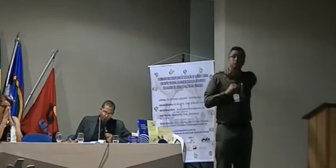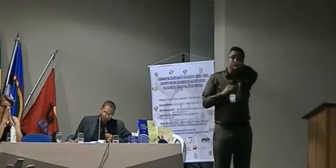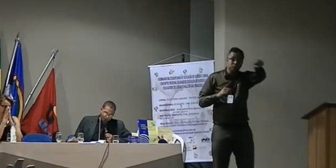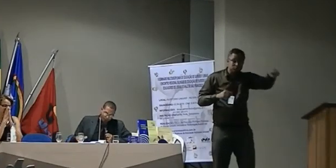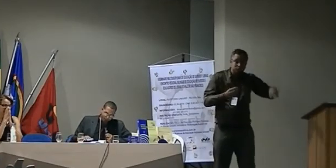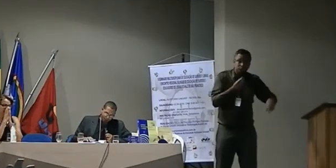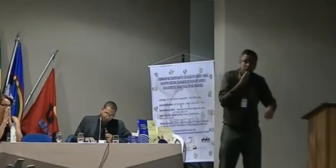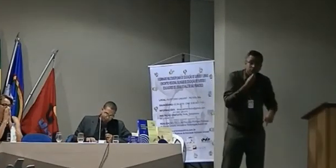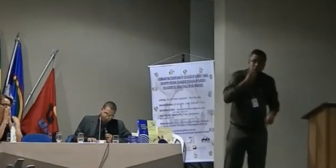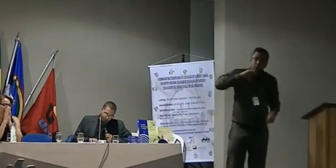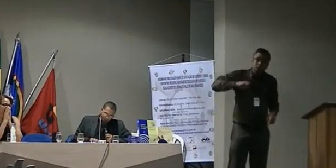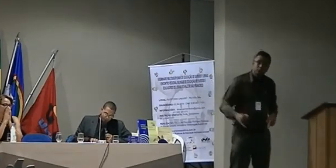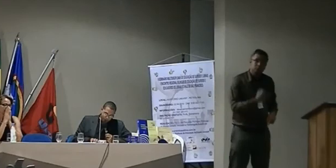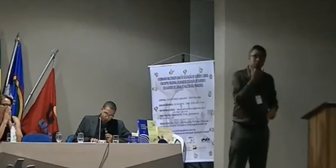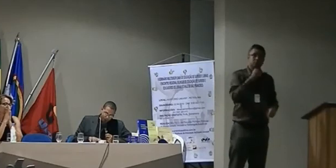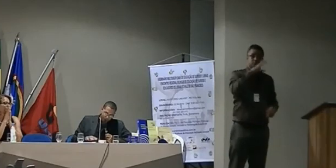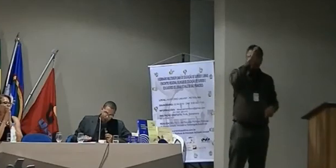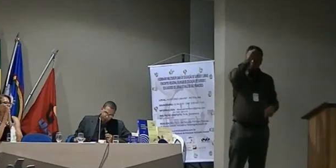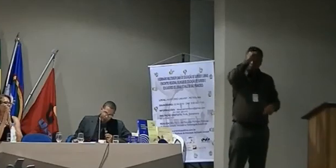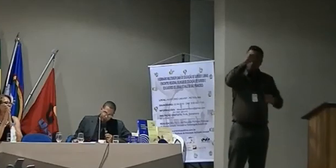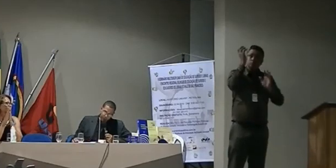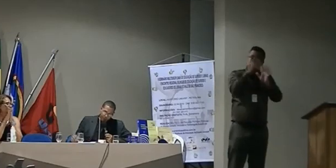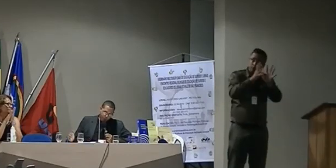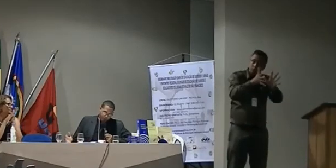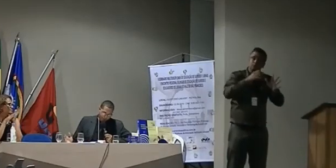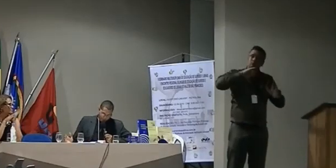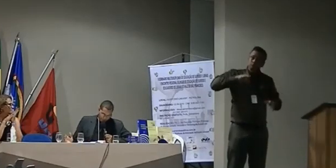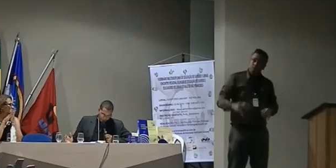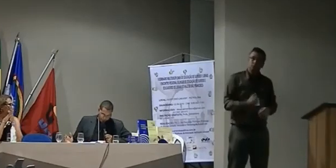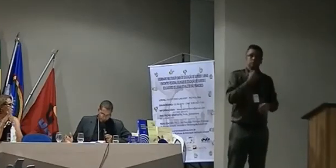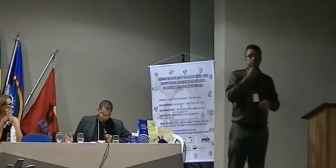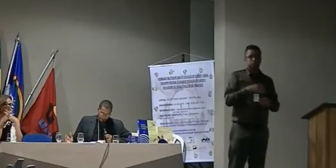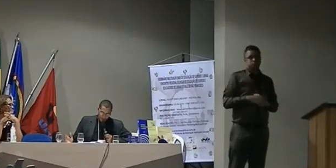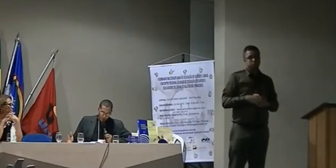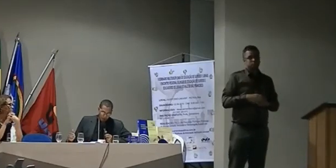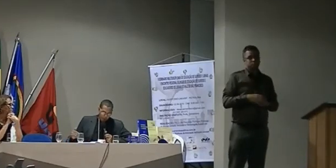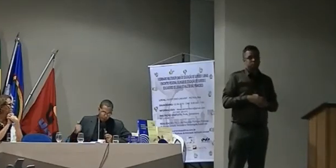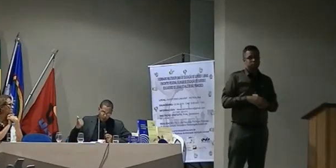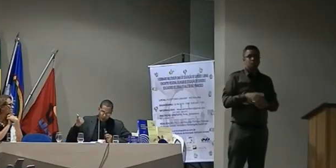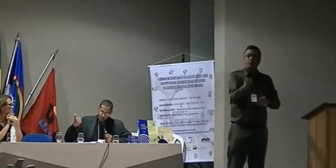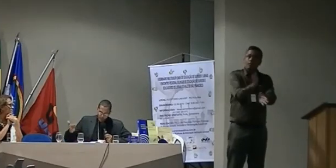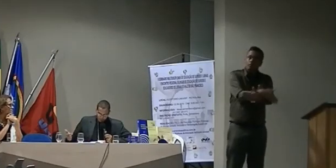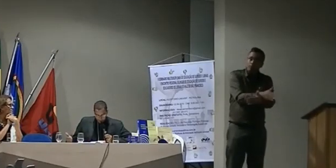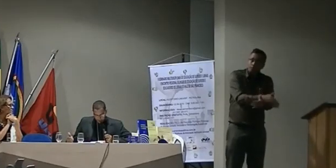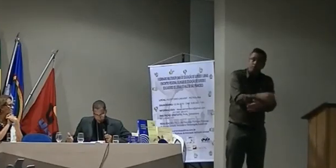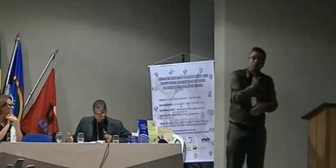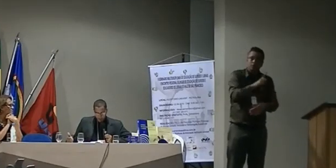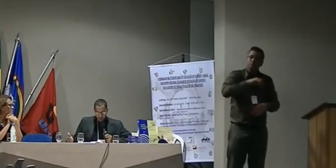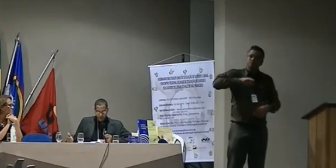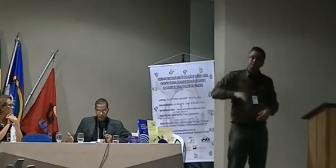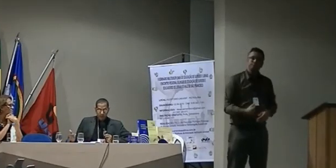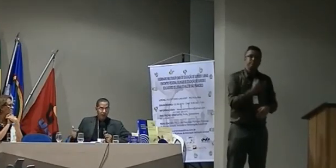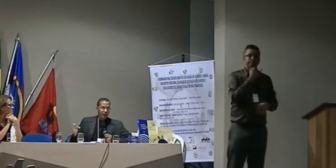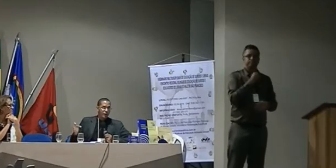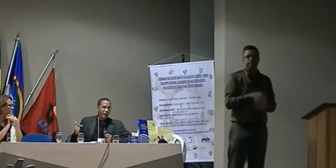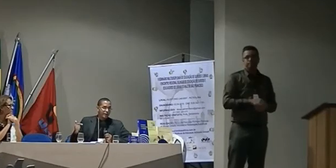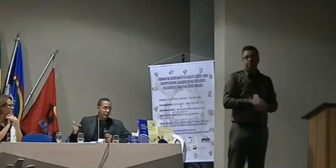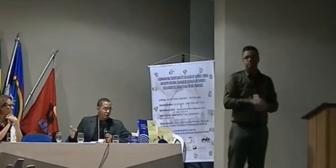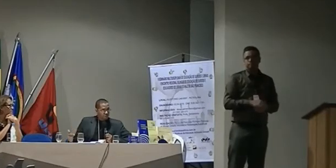desafios são muito grandes para proporcionar melhores espaços para receber alunos com